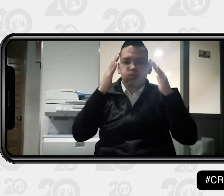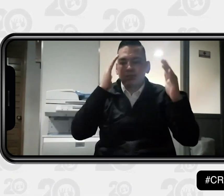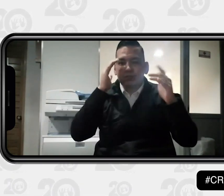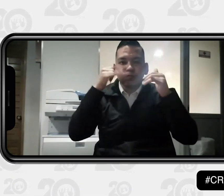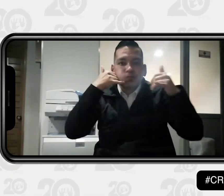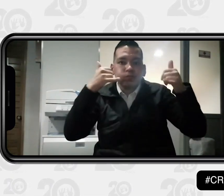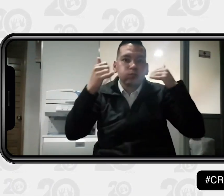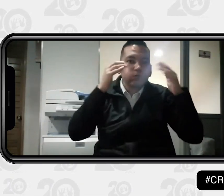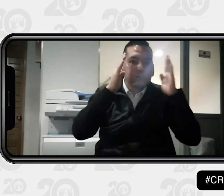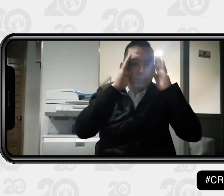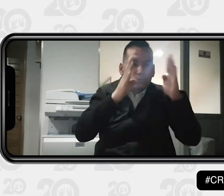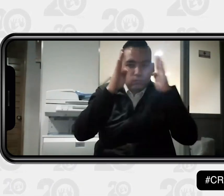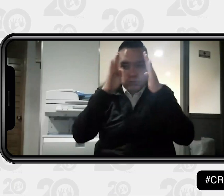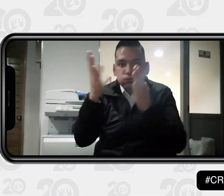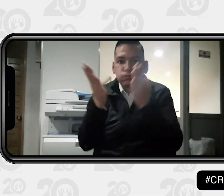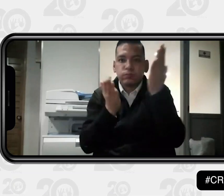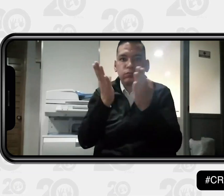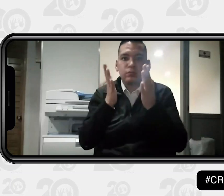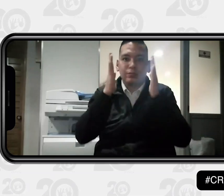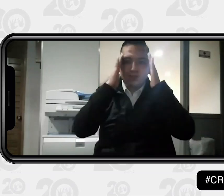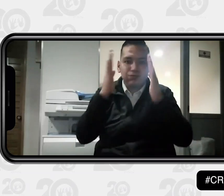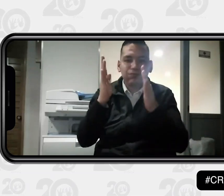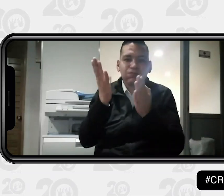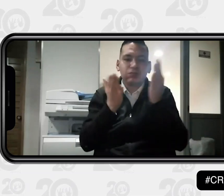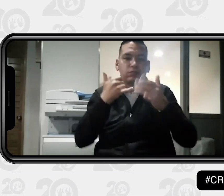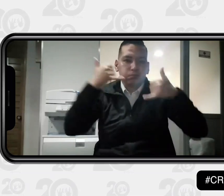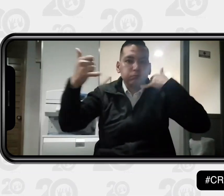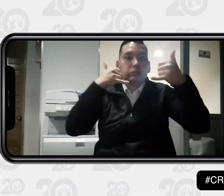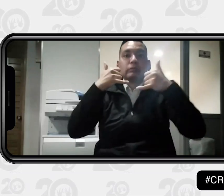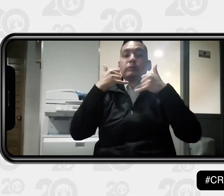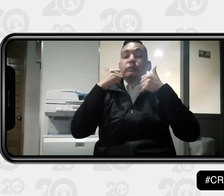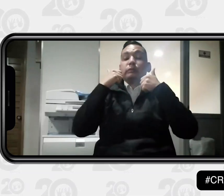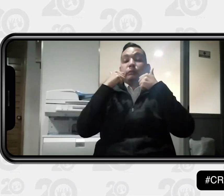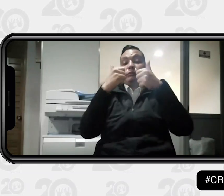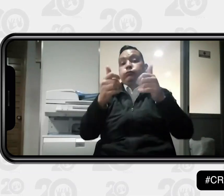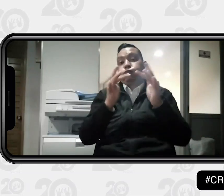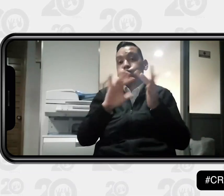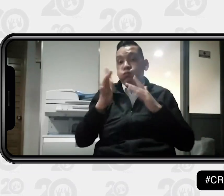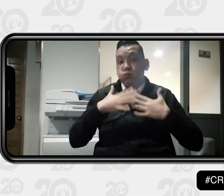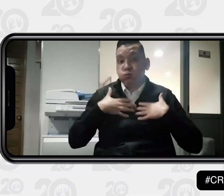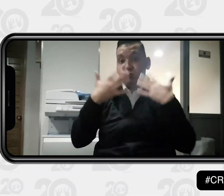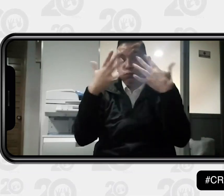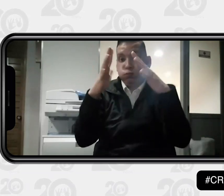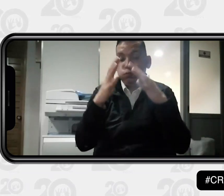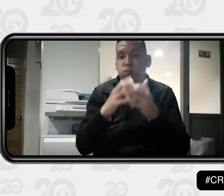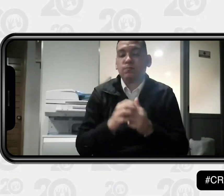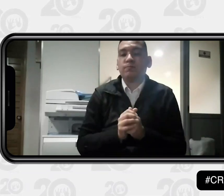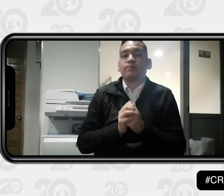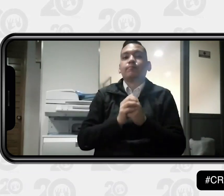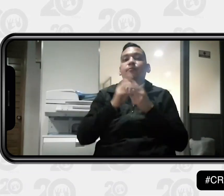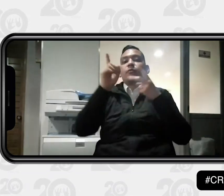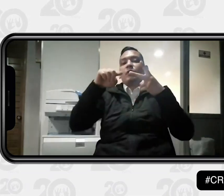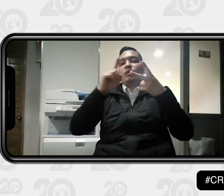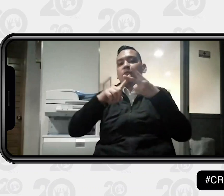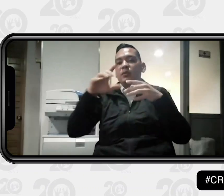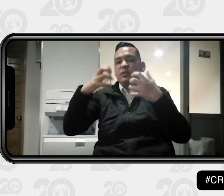que hacer uso de llamadas para poder atender diferentes servicios. Y el Centro de Relevo es una gran herramienta.